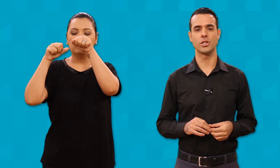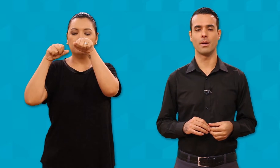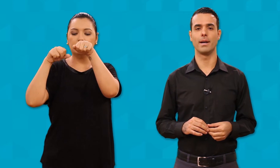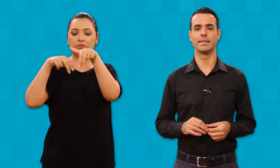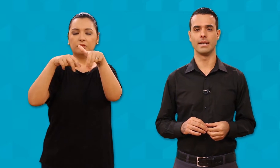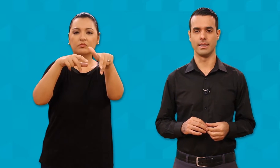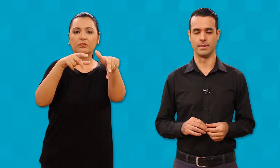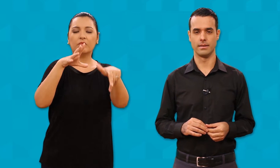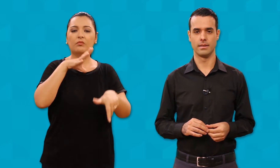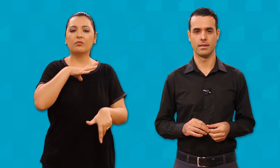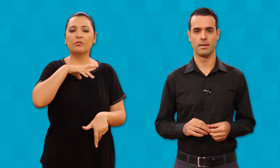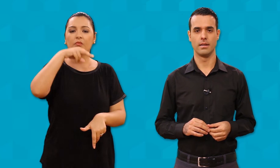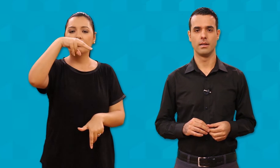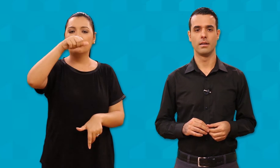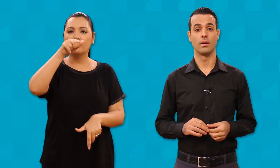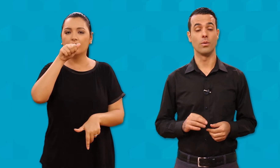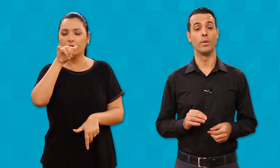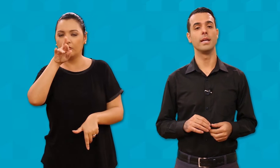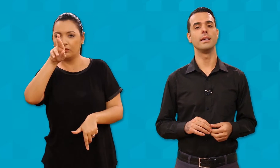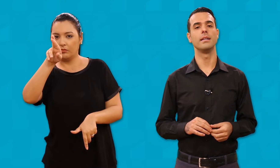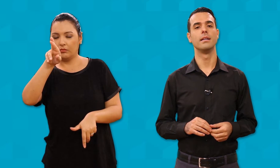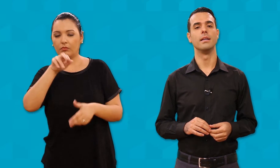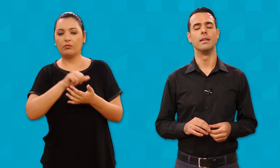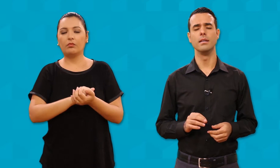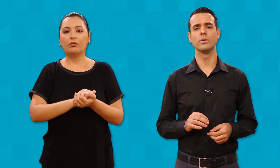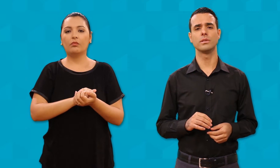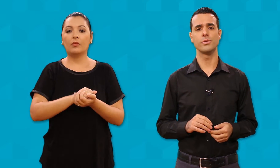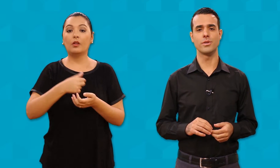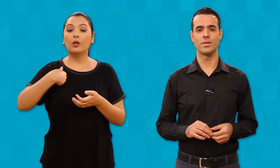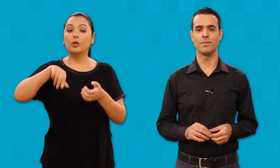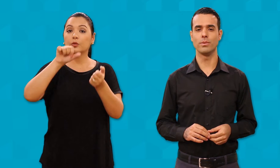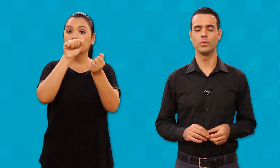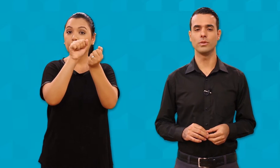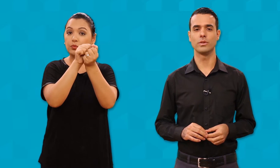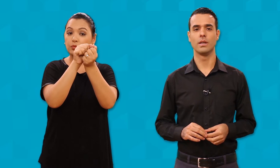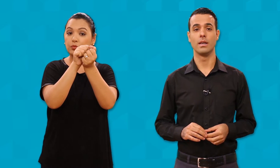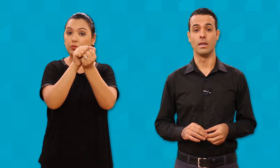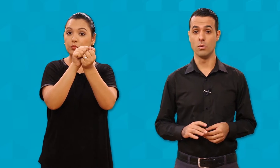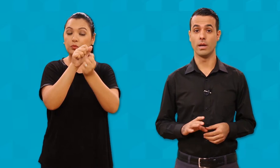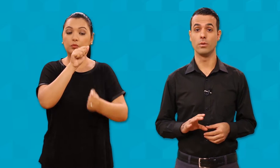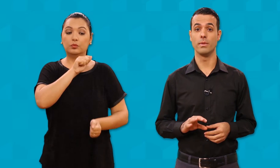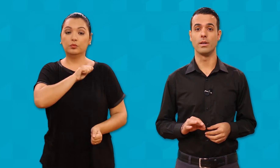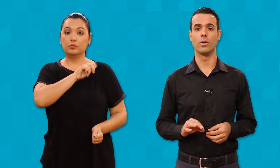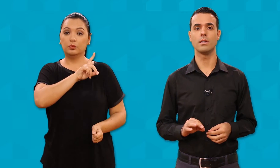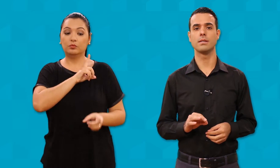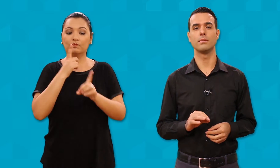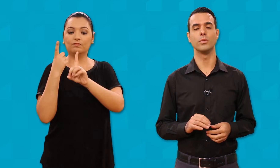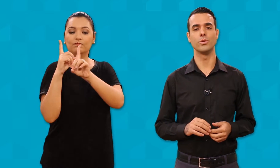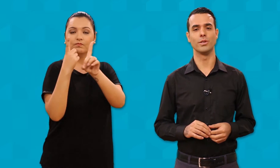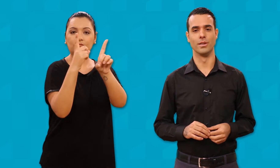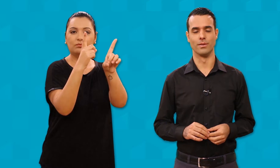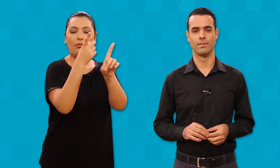chamada Naim. Com ele, iam seus discípulos e uma numerosa multidão.